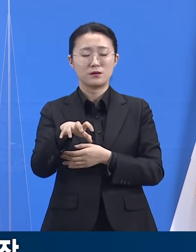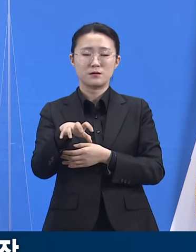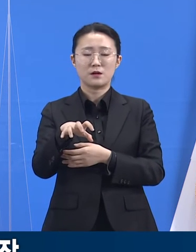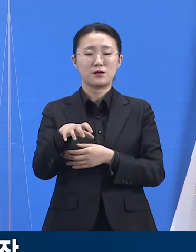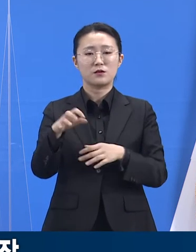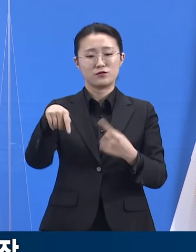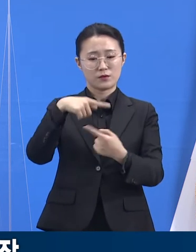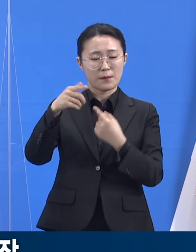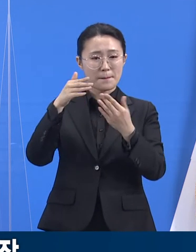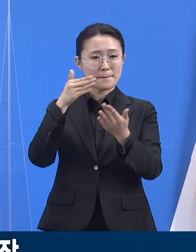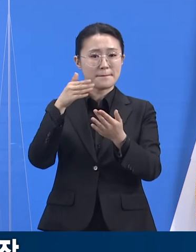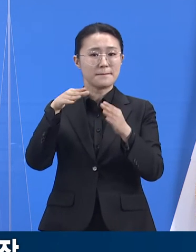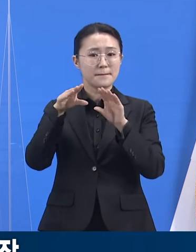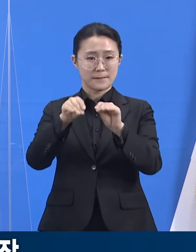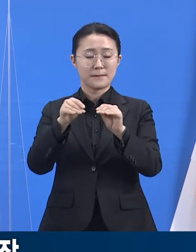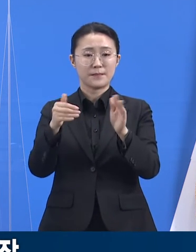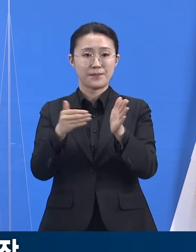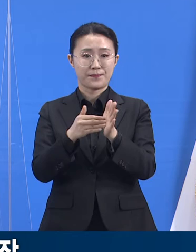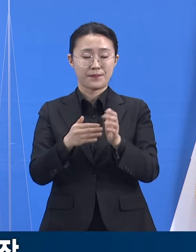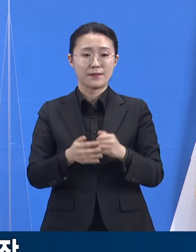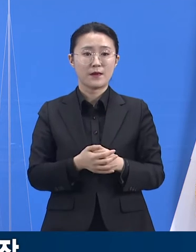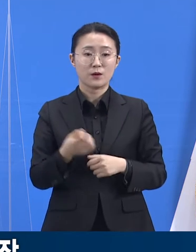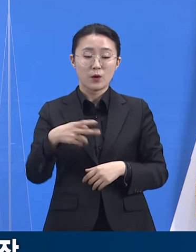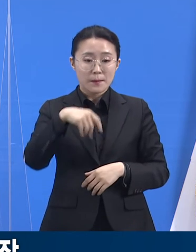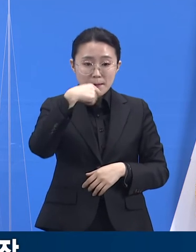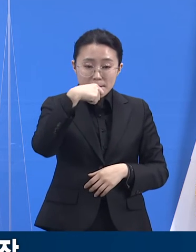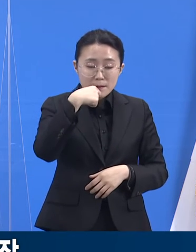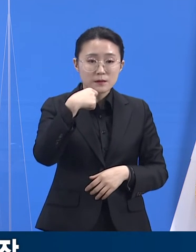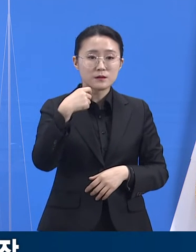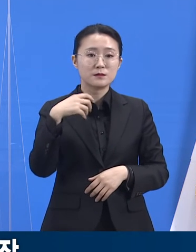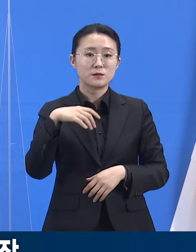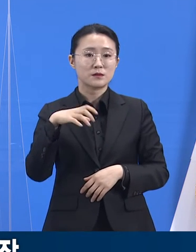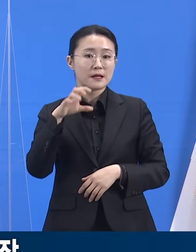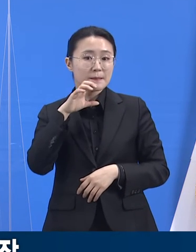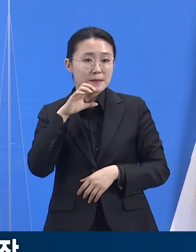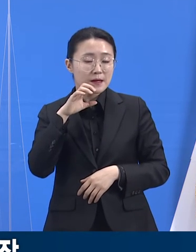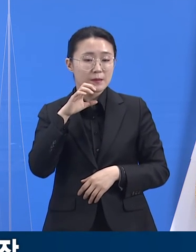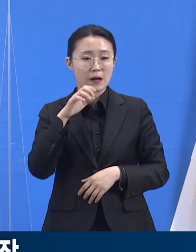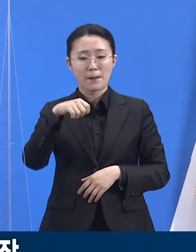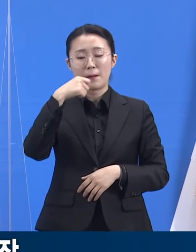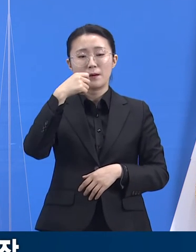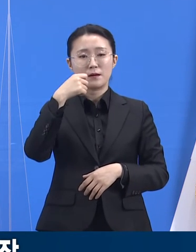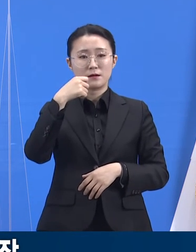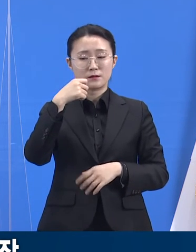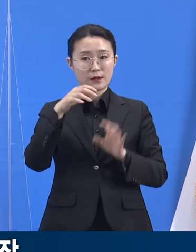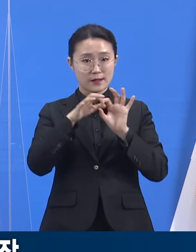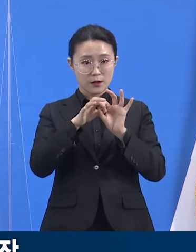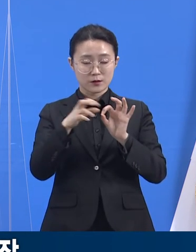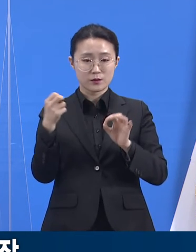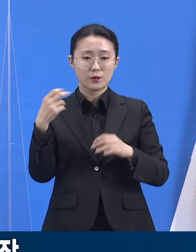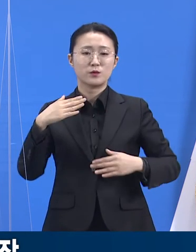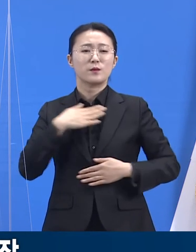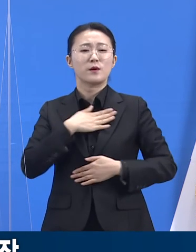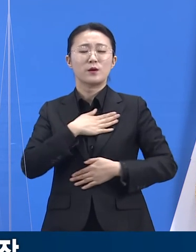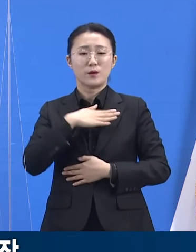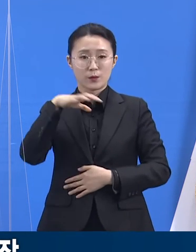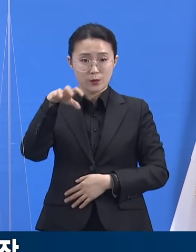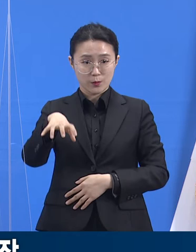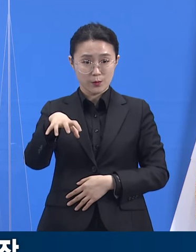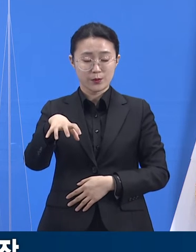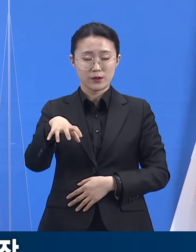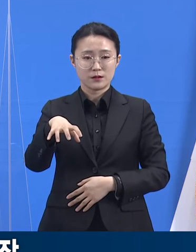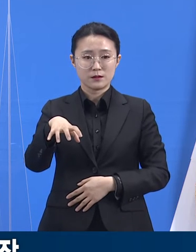유흥시설, 음식점, 카페와 같은 식품접계업소, 미용실, 목욕탕 등 공중위생업소에 대한